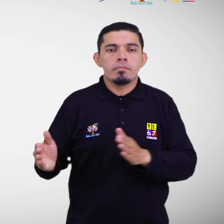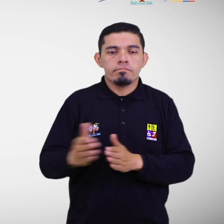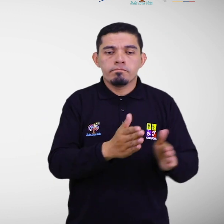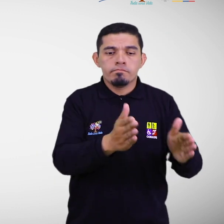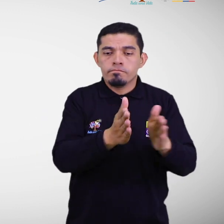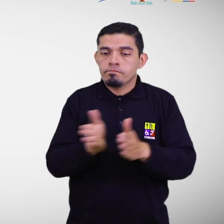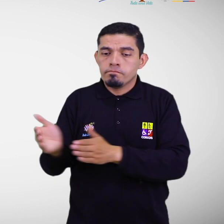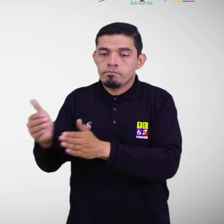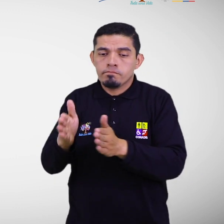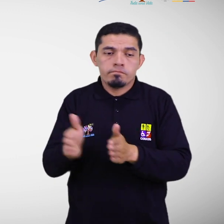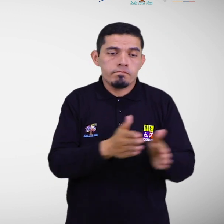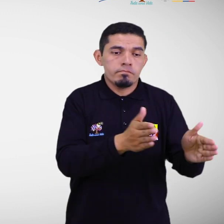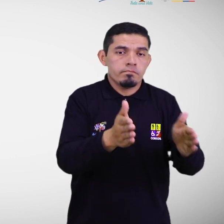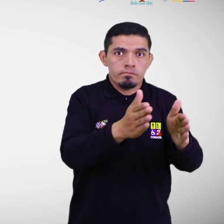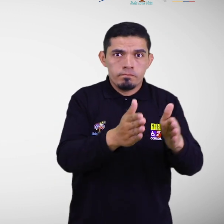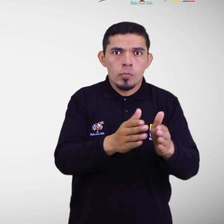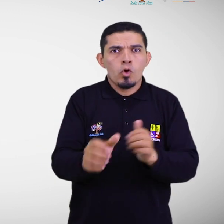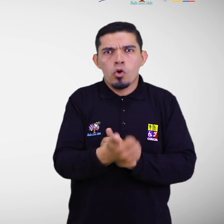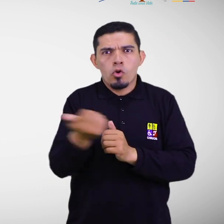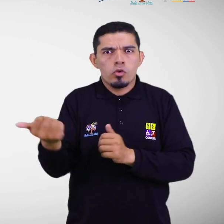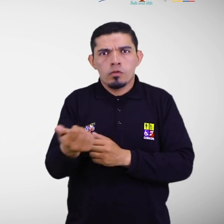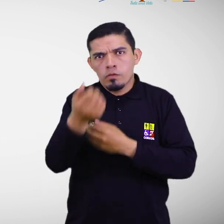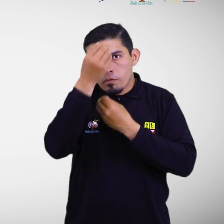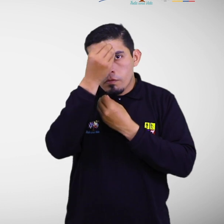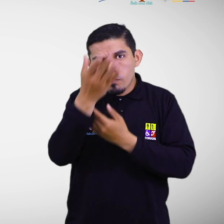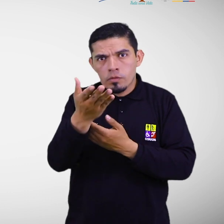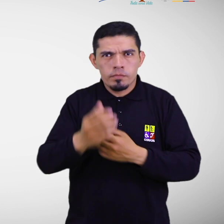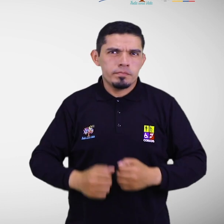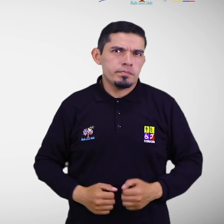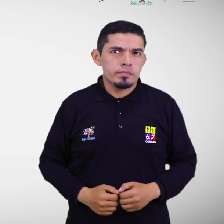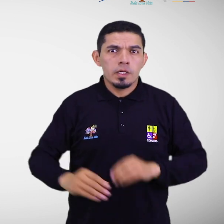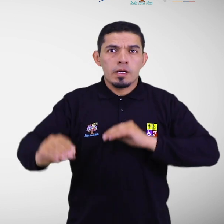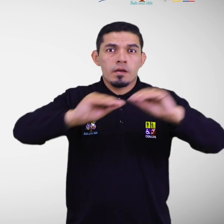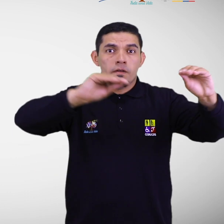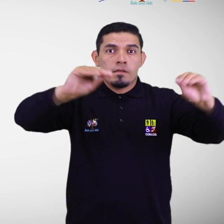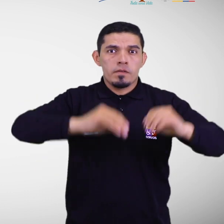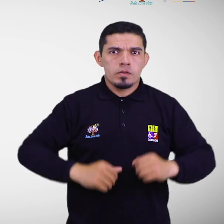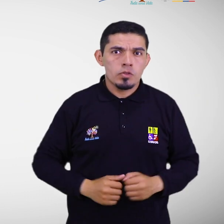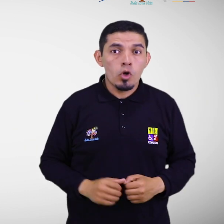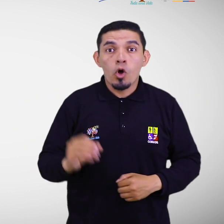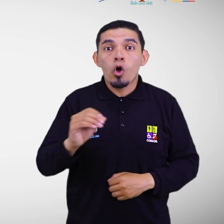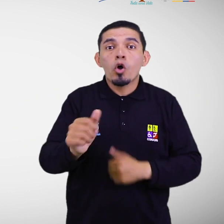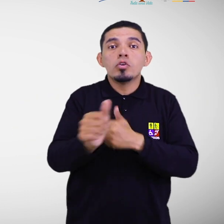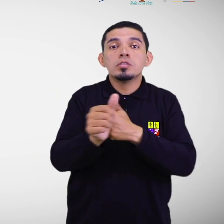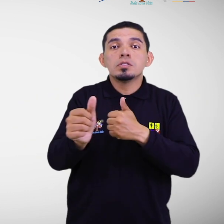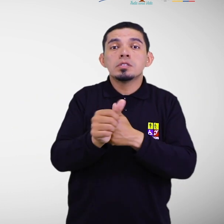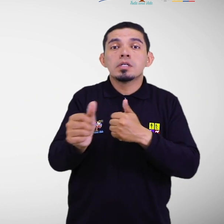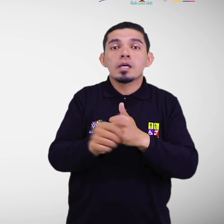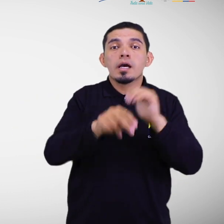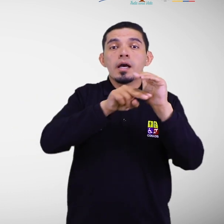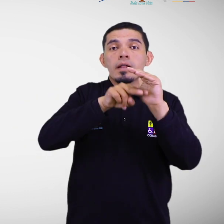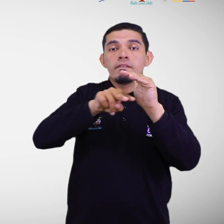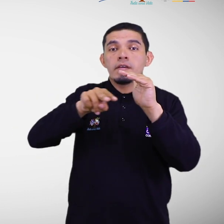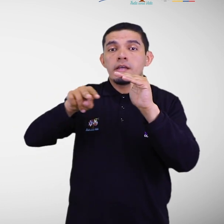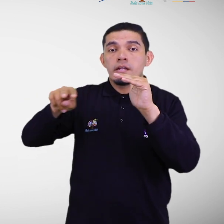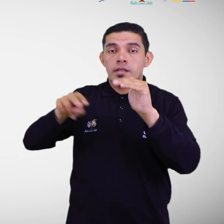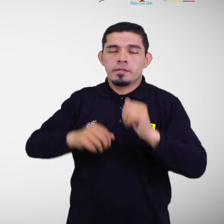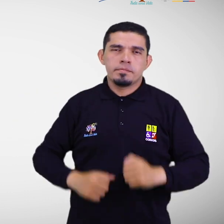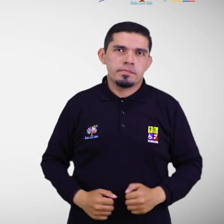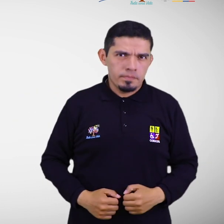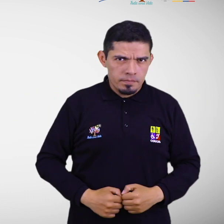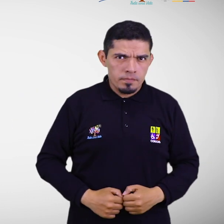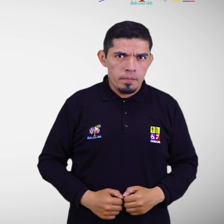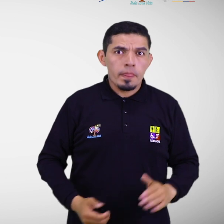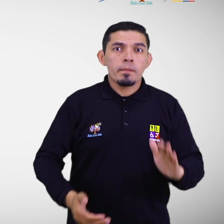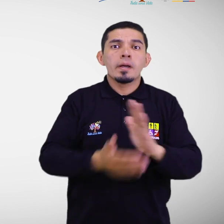de evacuación y señales alternativas. Identificación de posibles albergues y su accesibilidad. Capacitación